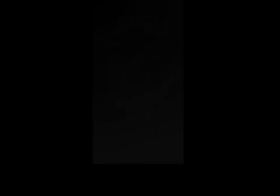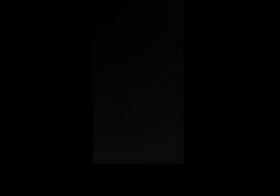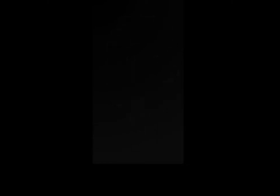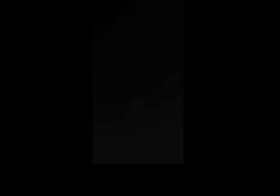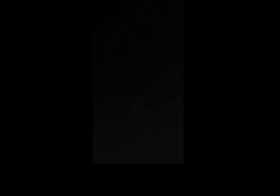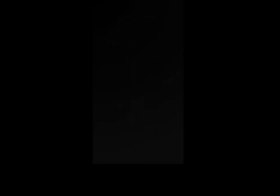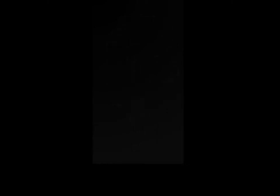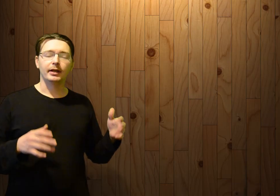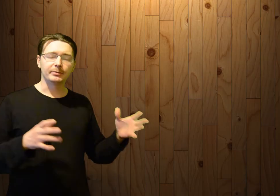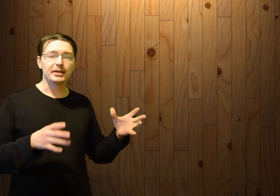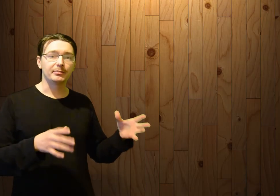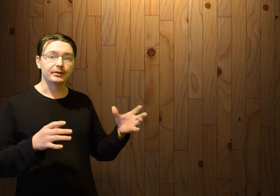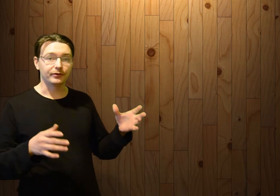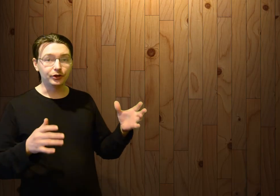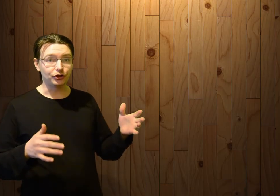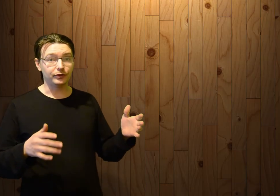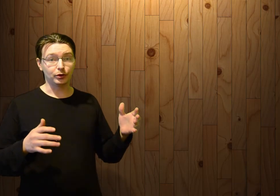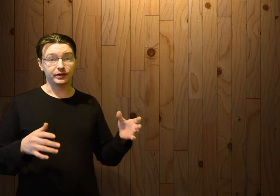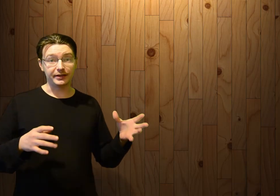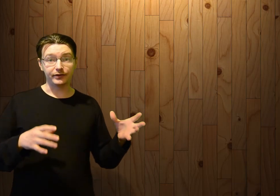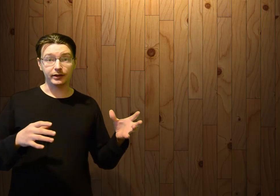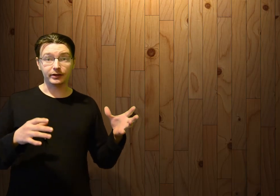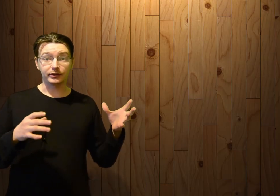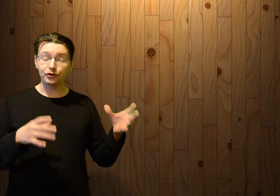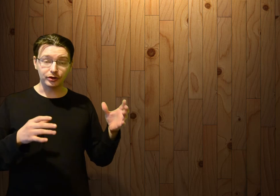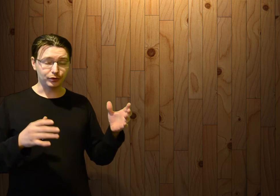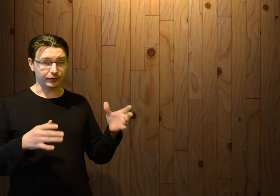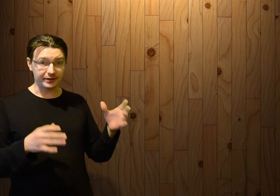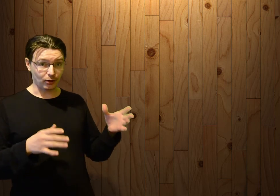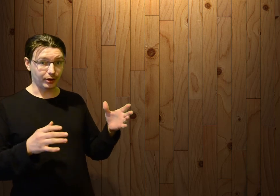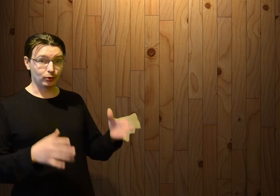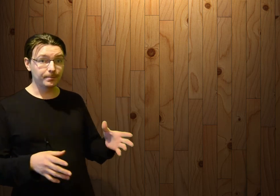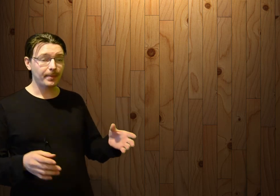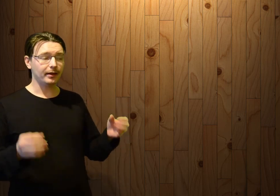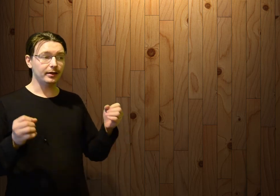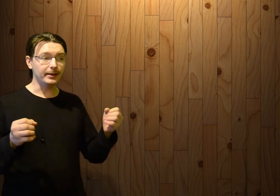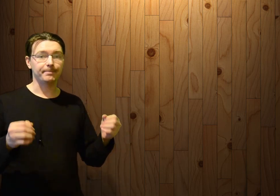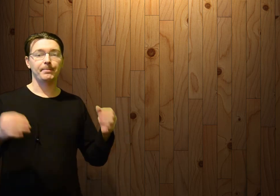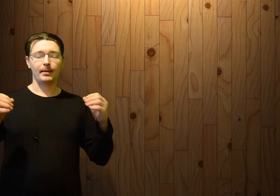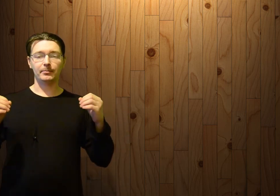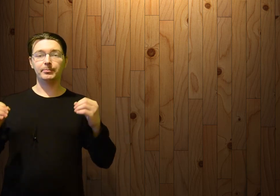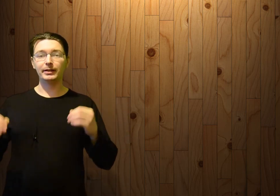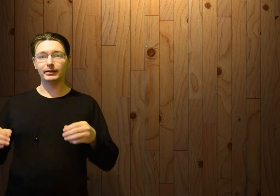Данный праздник появился в 1932 году и был